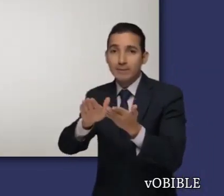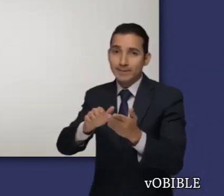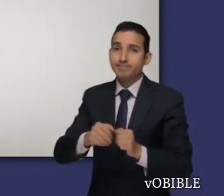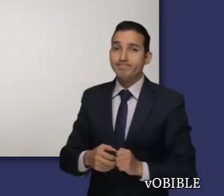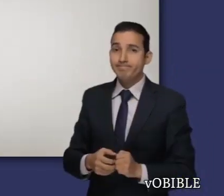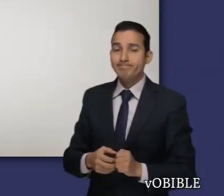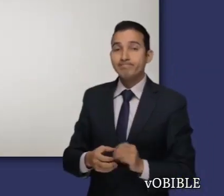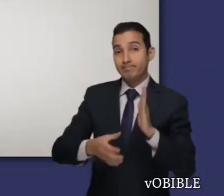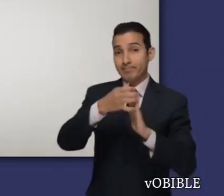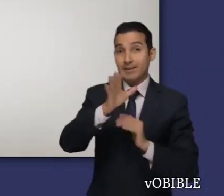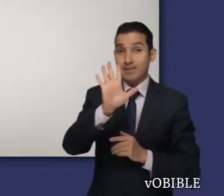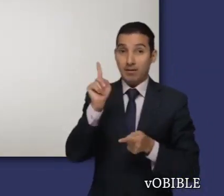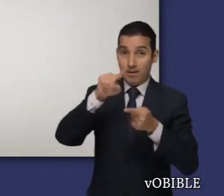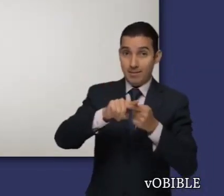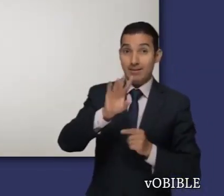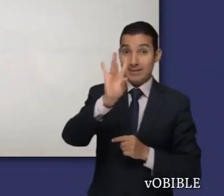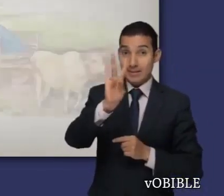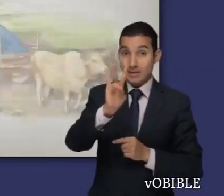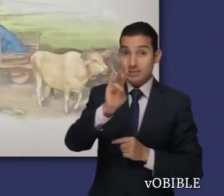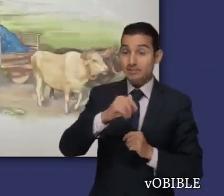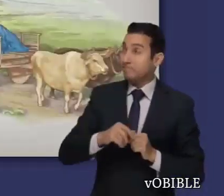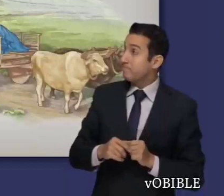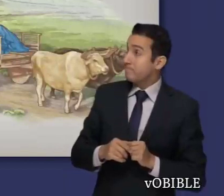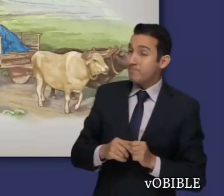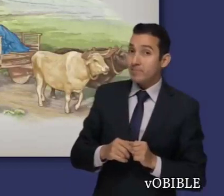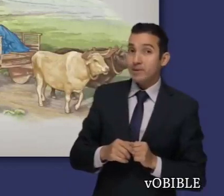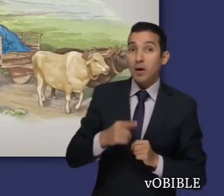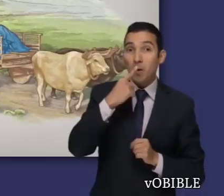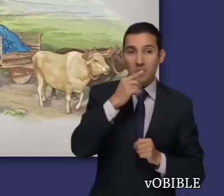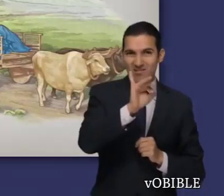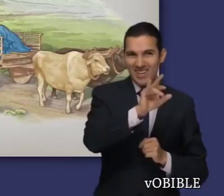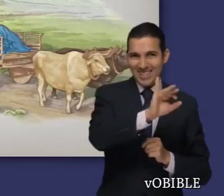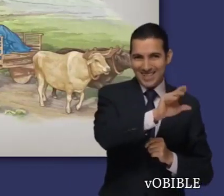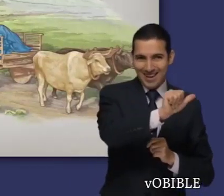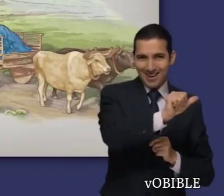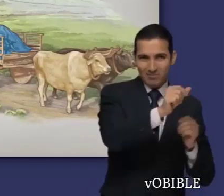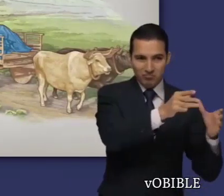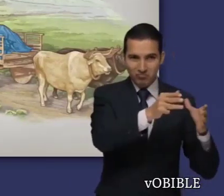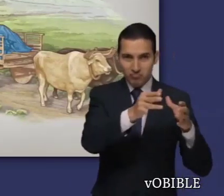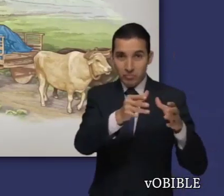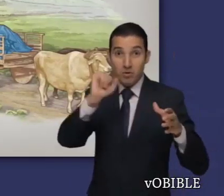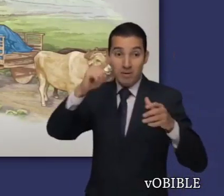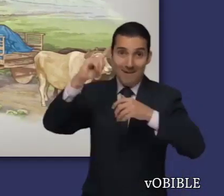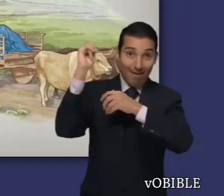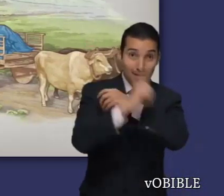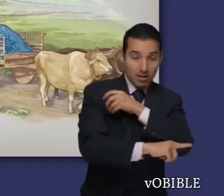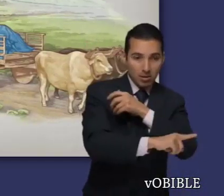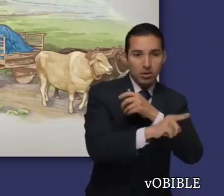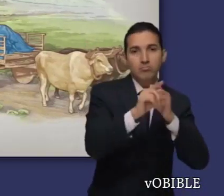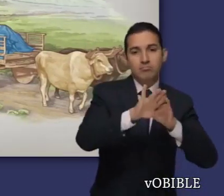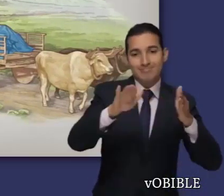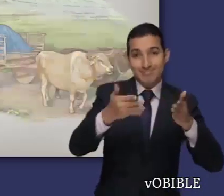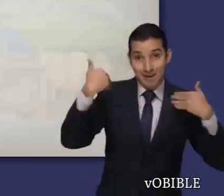En los capítulos 5 a 7, Jehová castiga con dureza a los filisteos, y ellos llevan de regreso el Arca del Pacto a